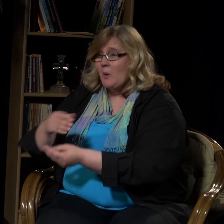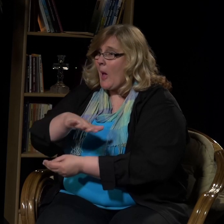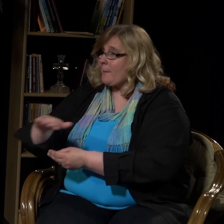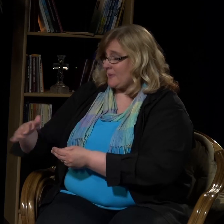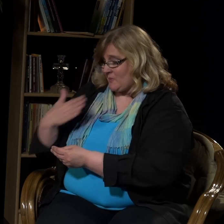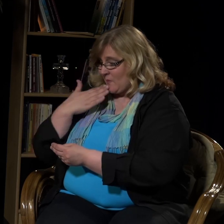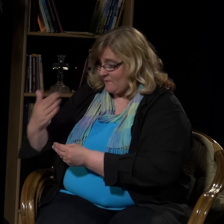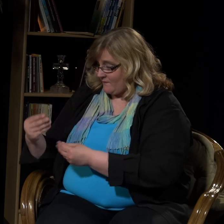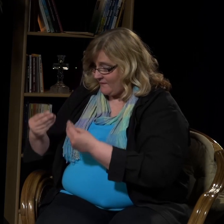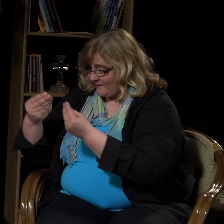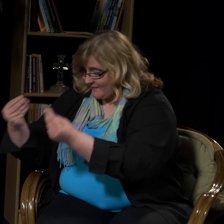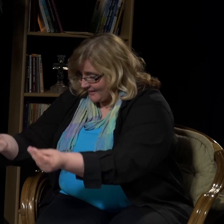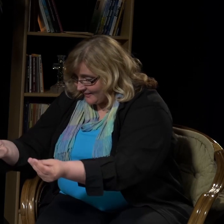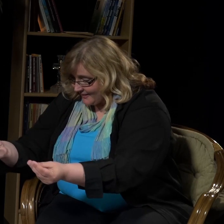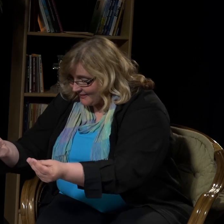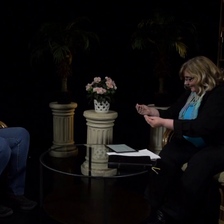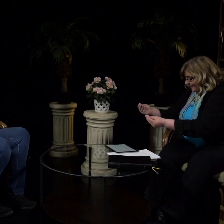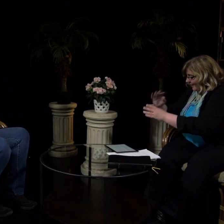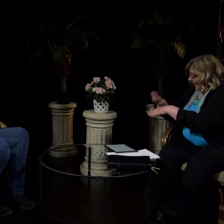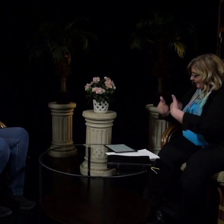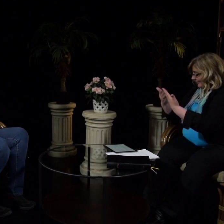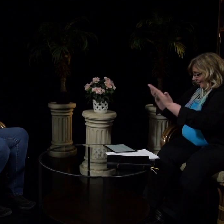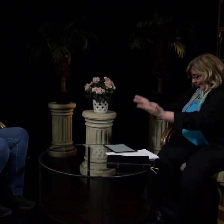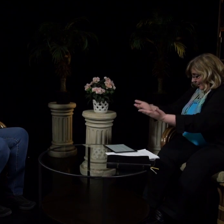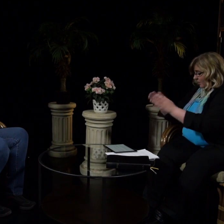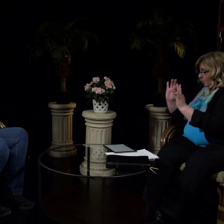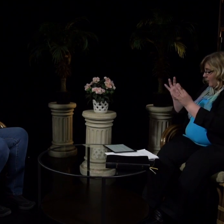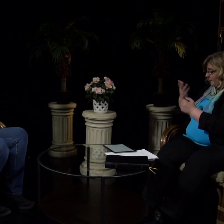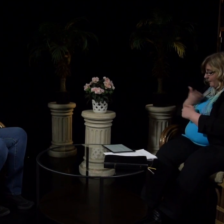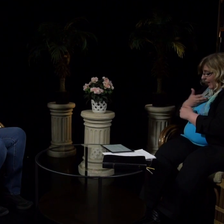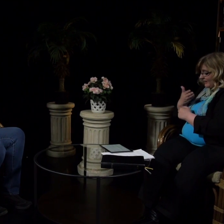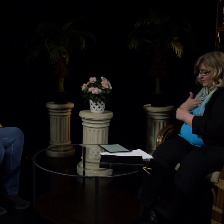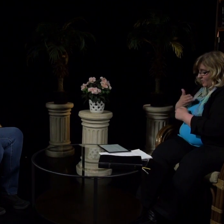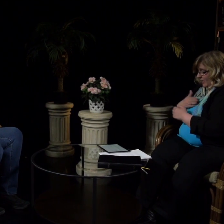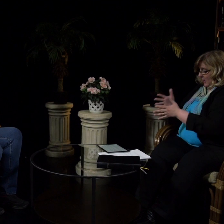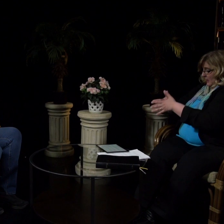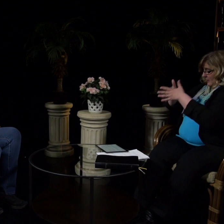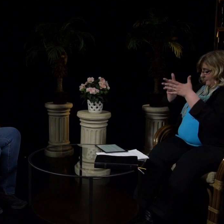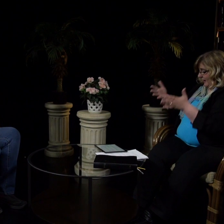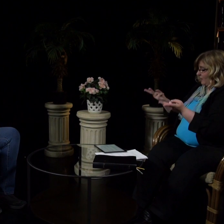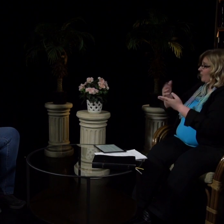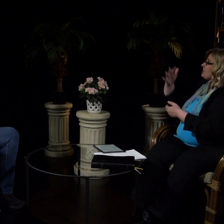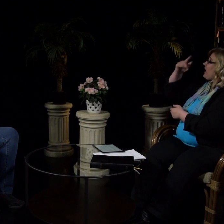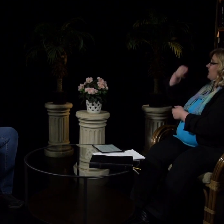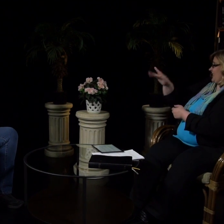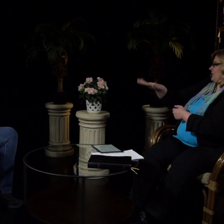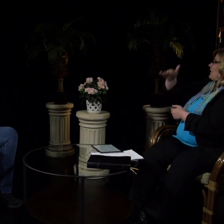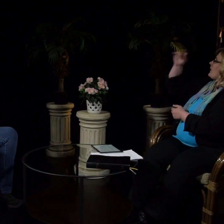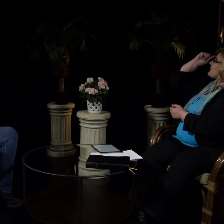kuinka paljon ennemmin teidän taivaallinen isänne antaa hyvää niille, jotka sitä